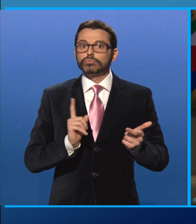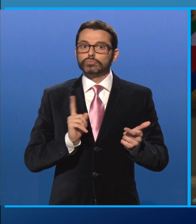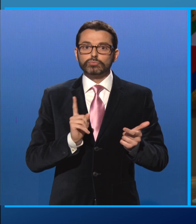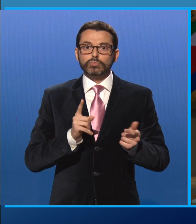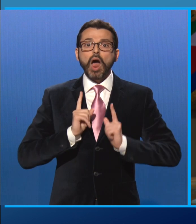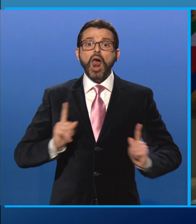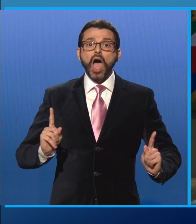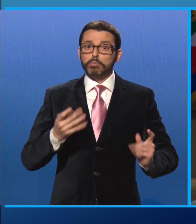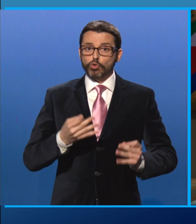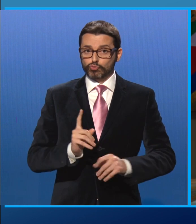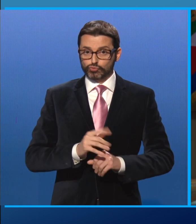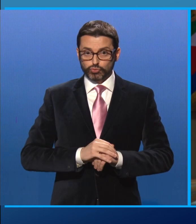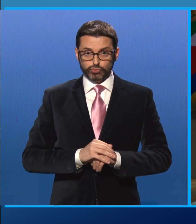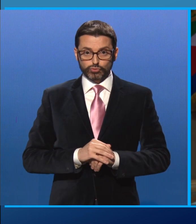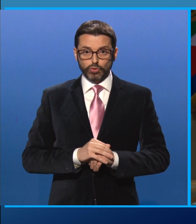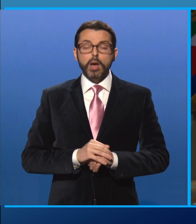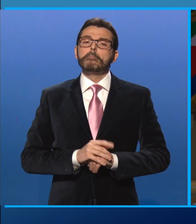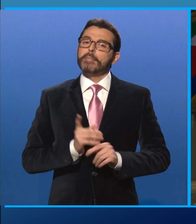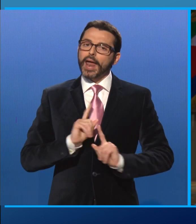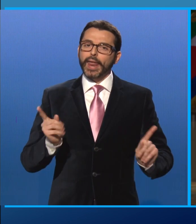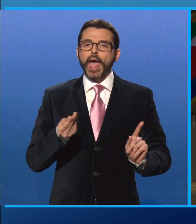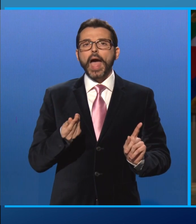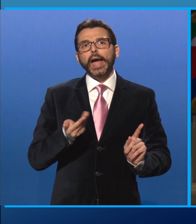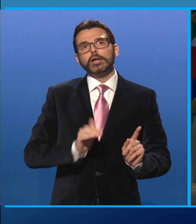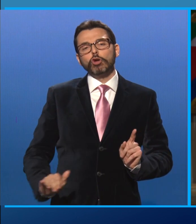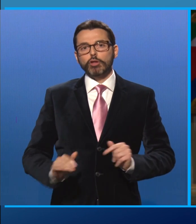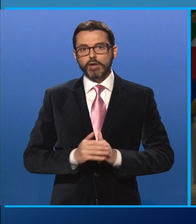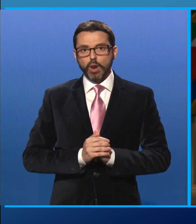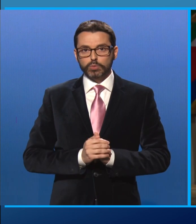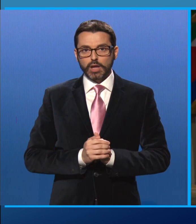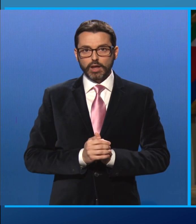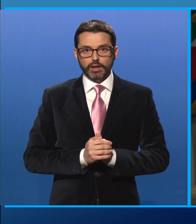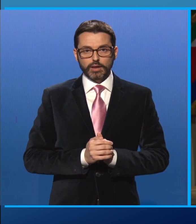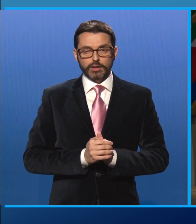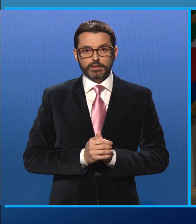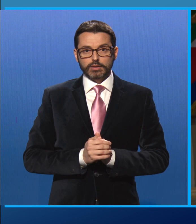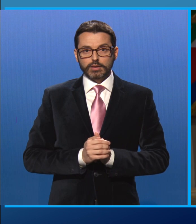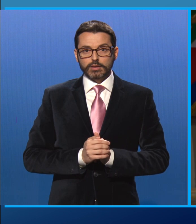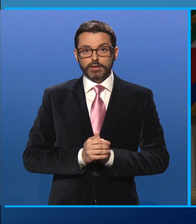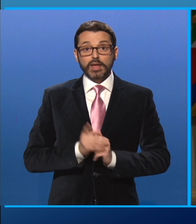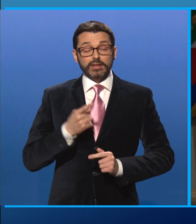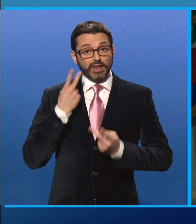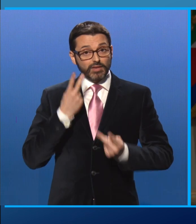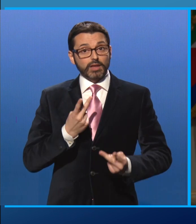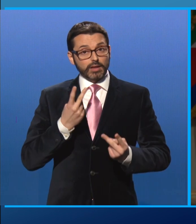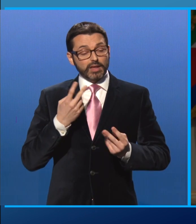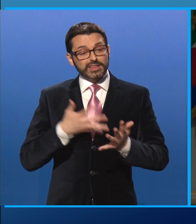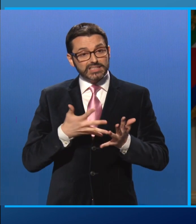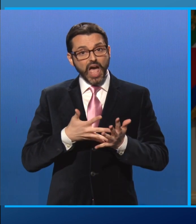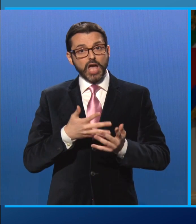ingiustificati, ma non va neppure sottovalutato. Non rendersi conto dei disagi e dei problemi causati